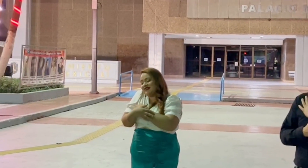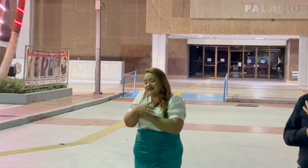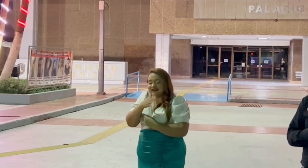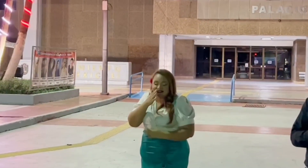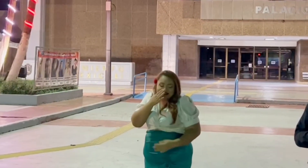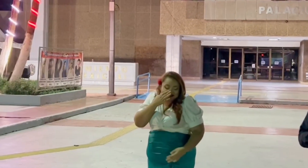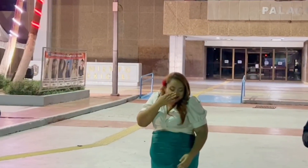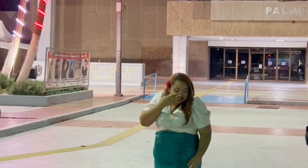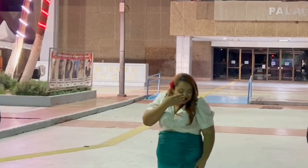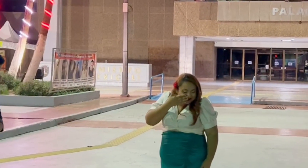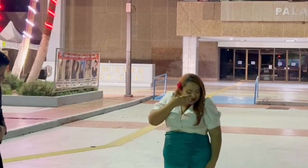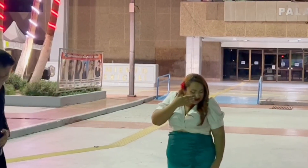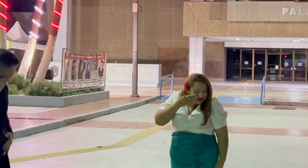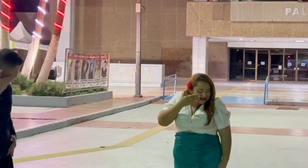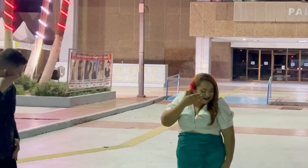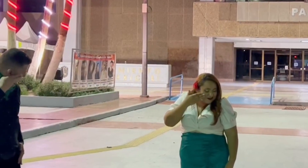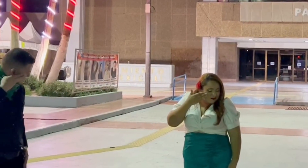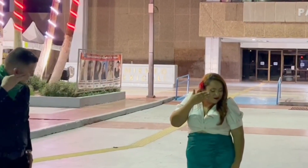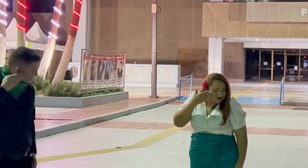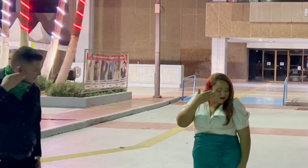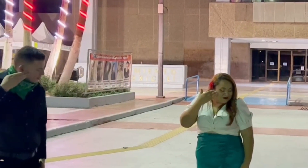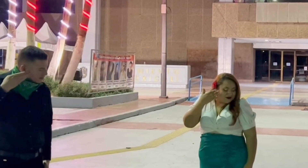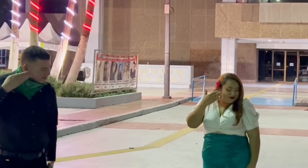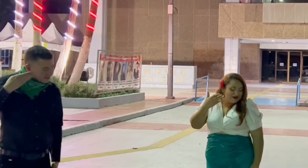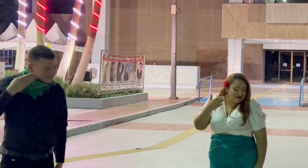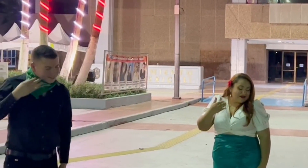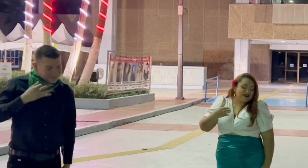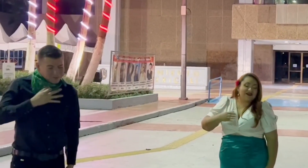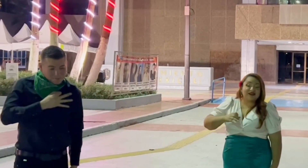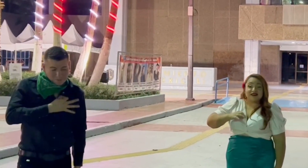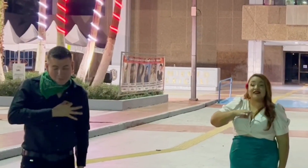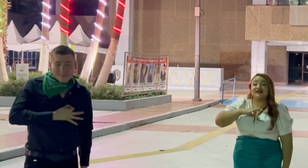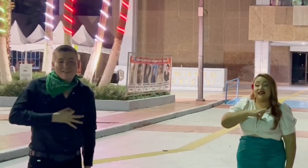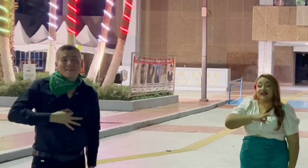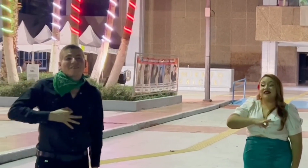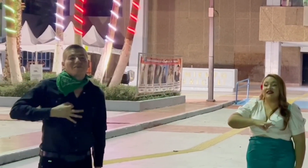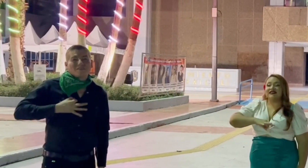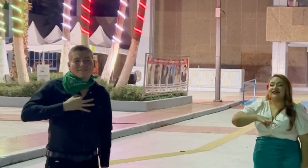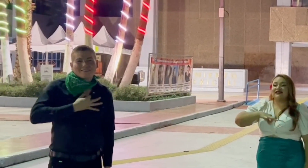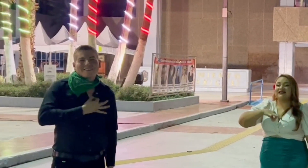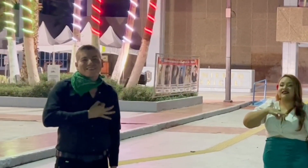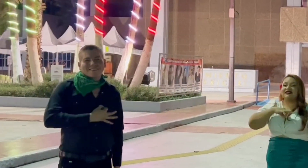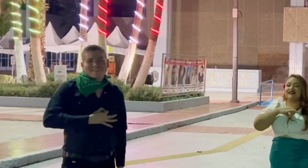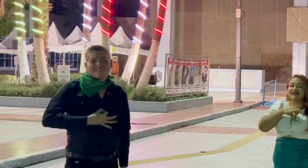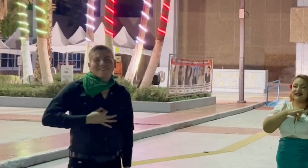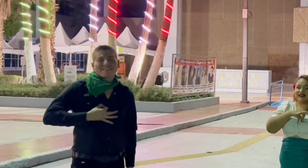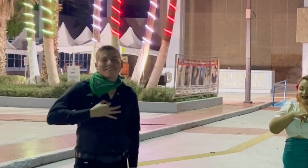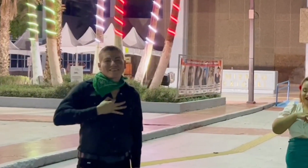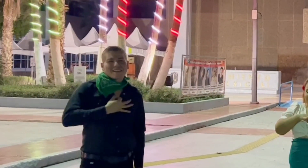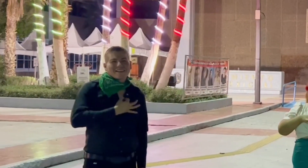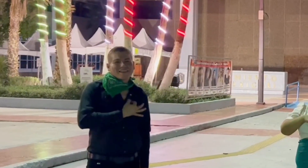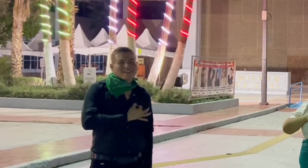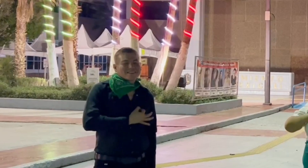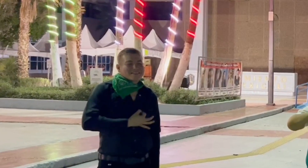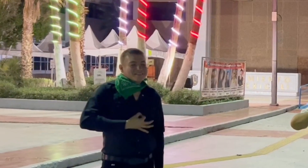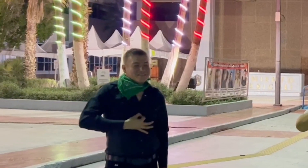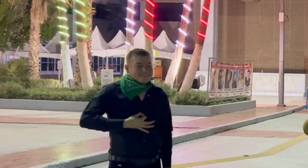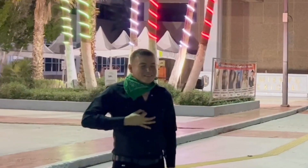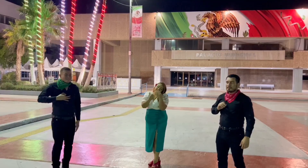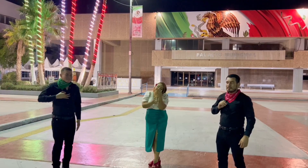desperté llorando de alegría Me cobijé la